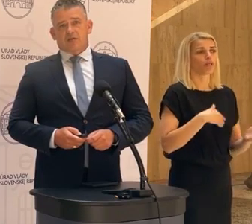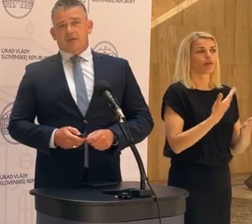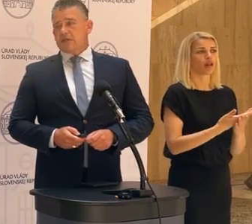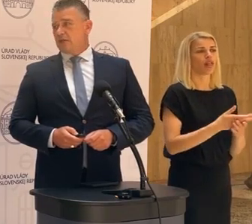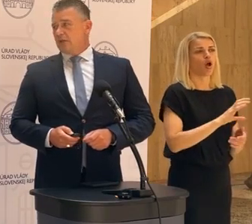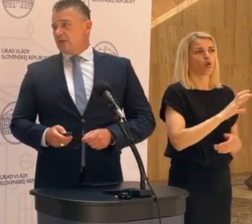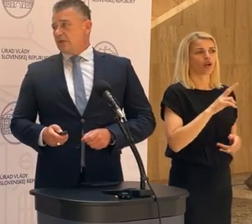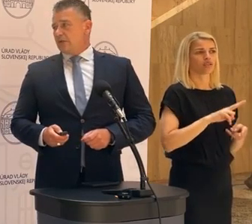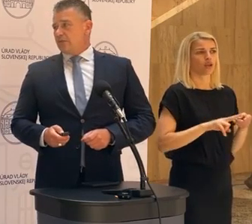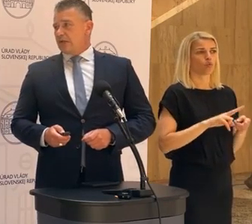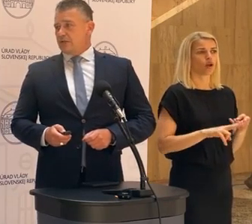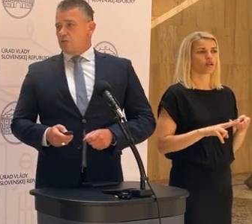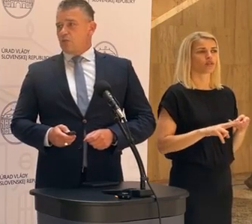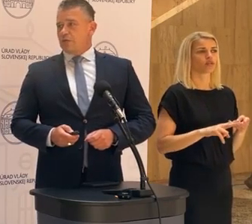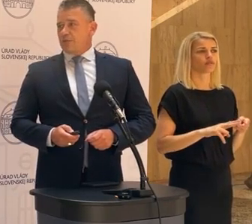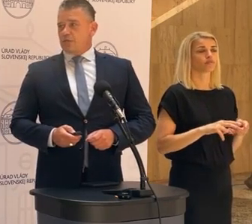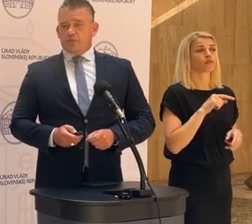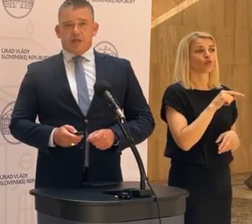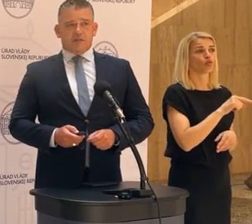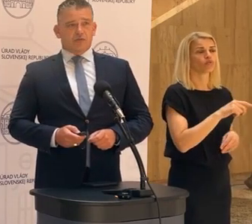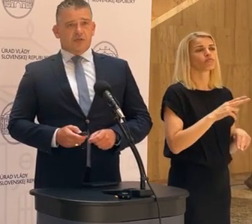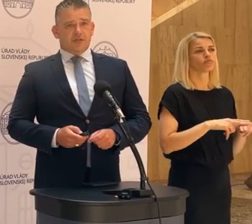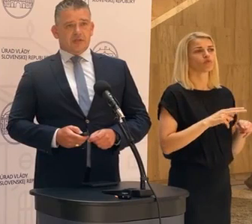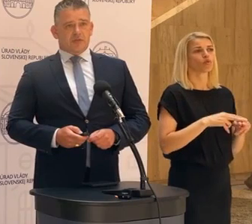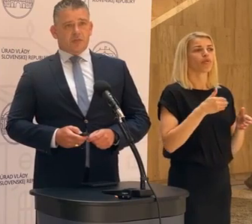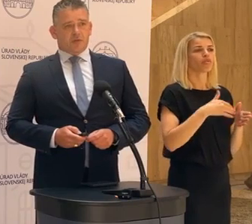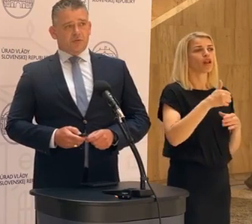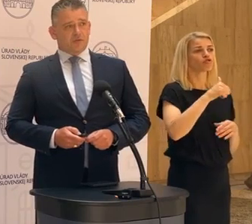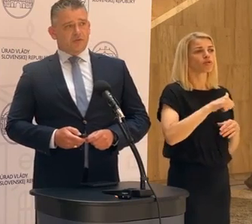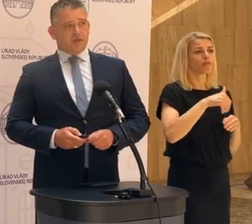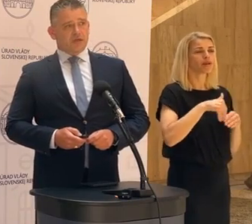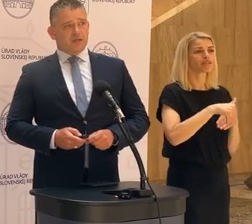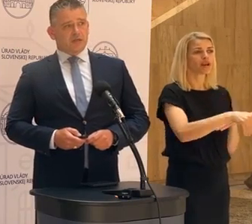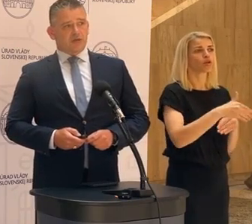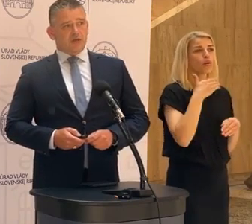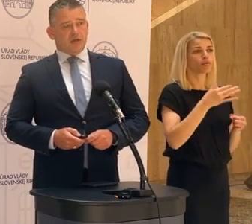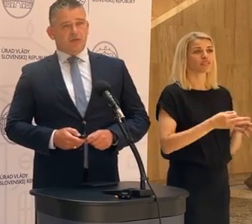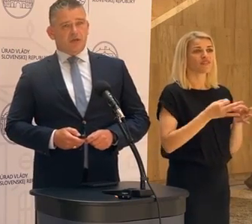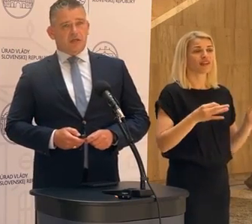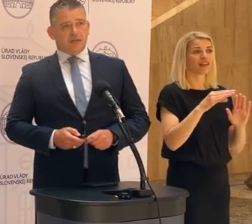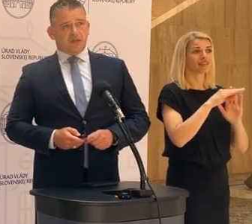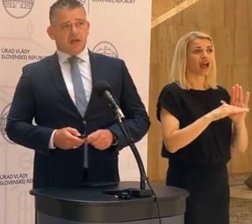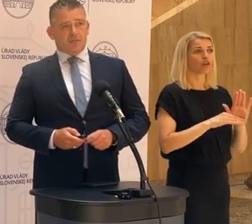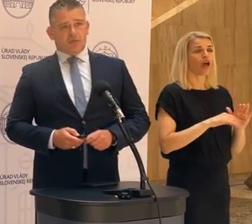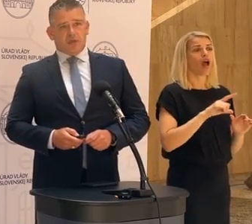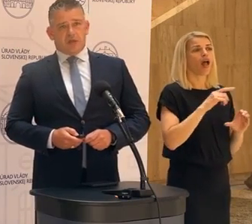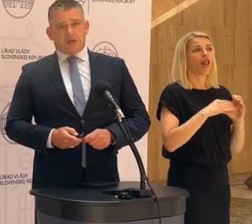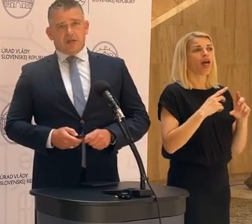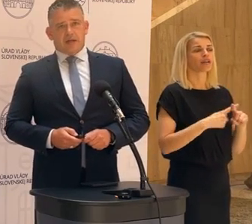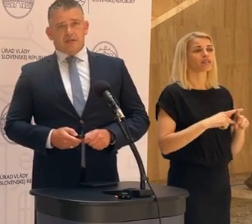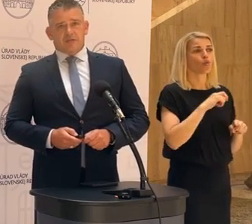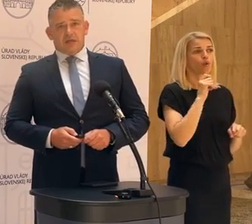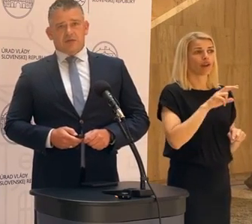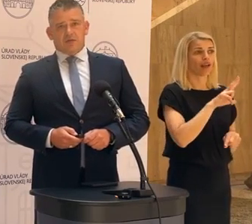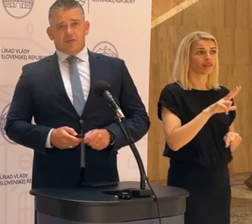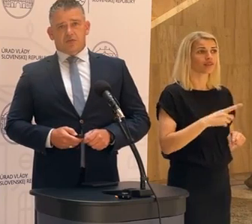na okresné úrady. A k tomu bude potom v následujúcich mesiacoch po zverejnení zákona Lex Ukrajina 3 a po